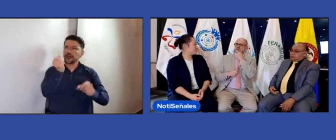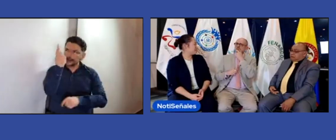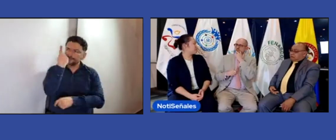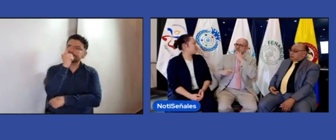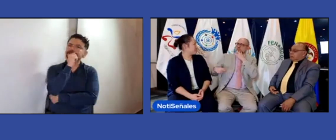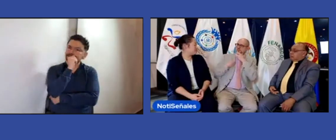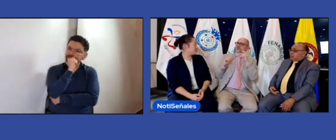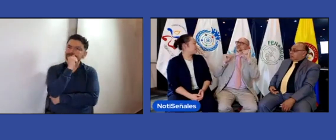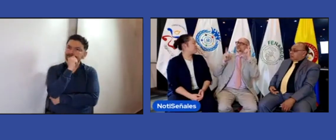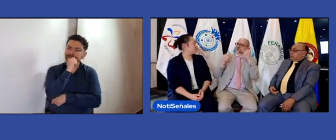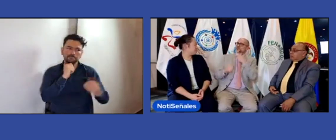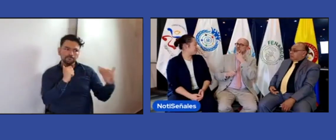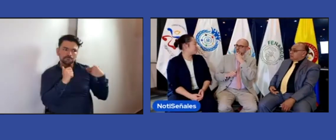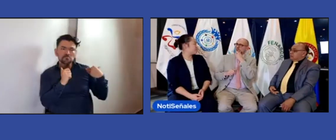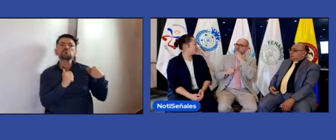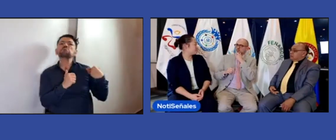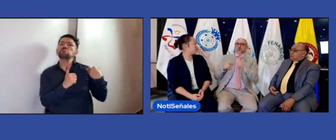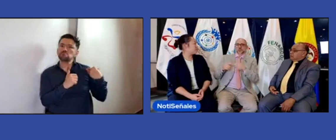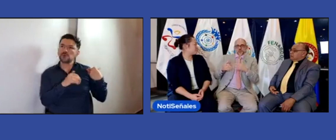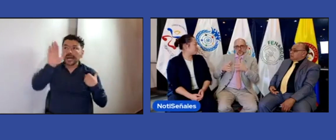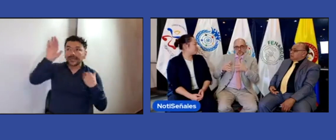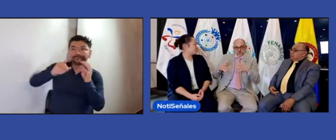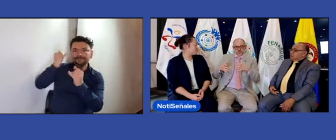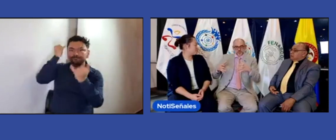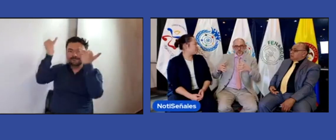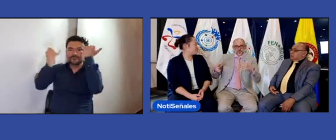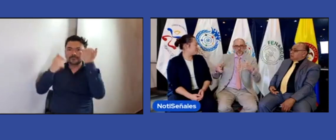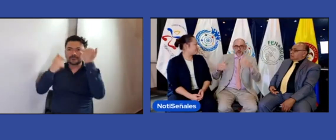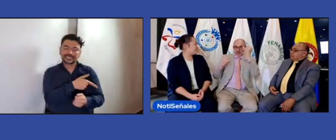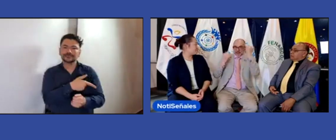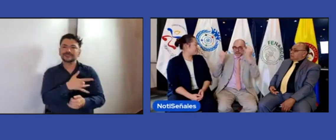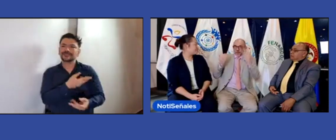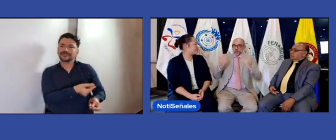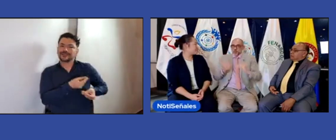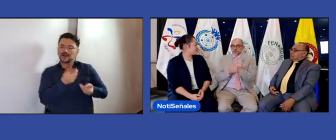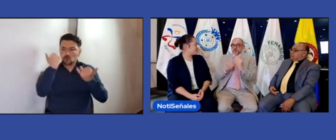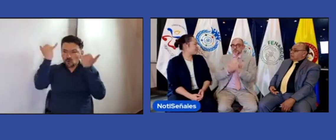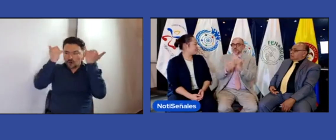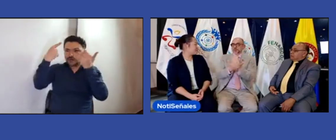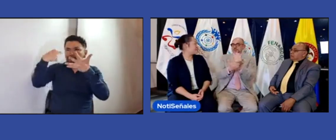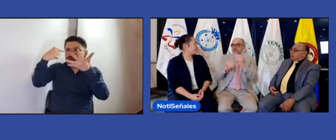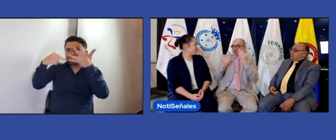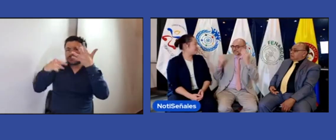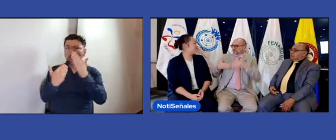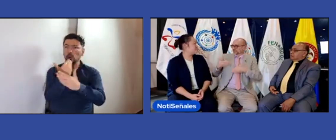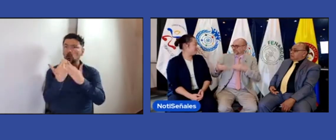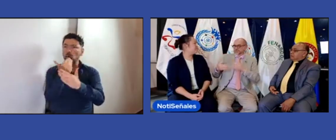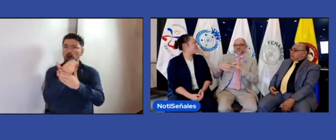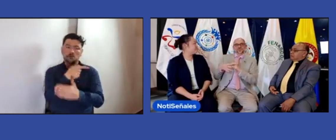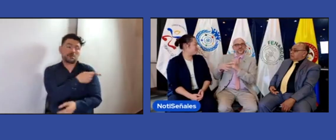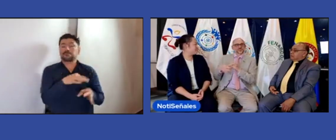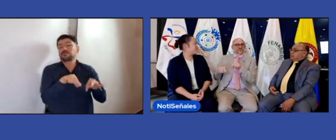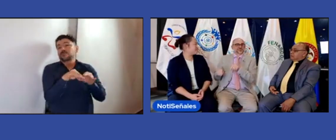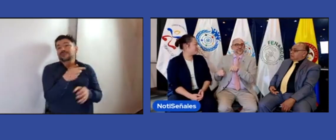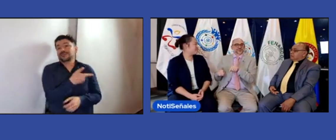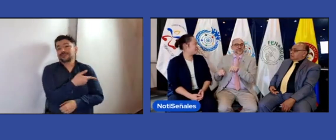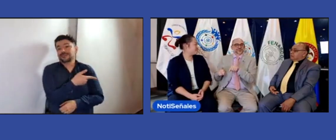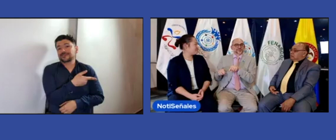buscamos, dice Joe, sí, que ellos también nos apoyen a nosotros, con sus ideas, con cualquier